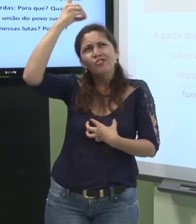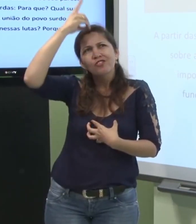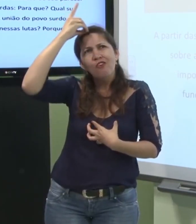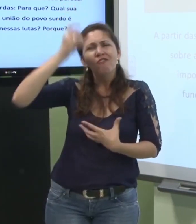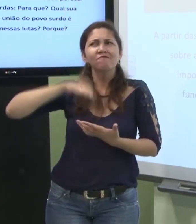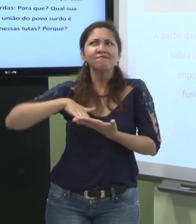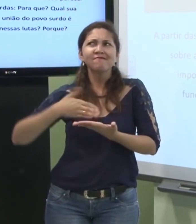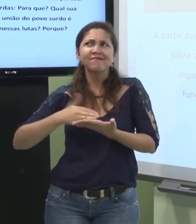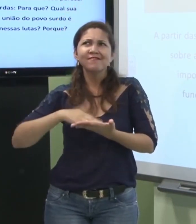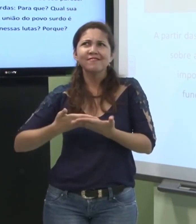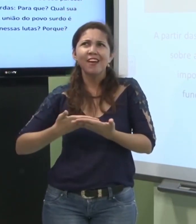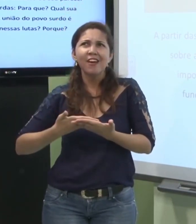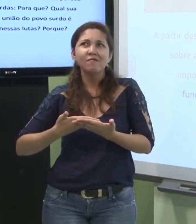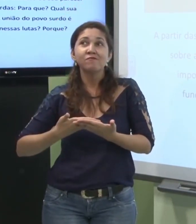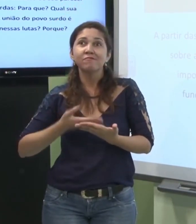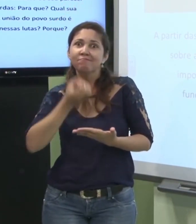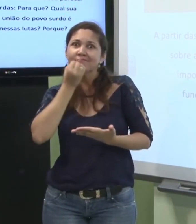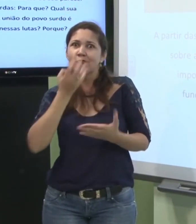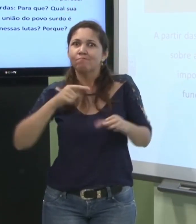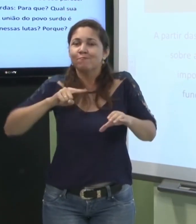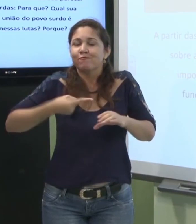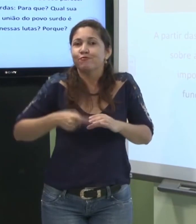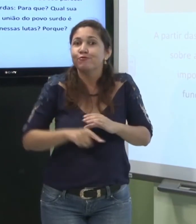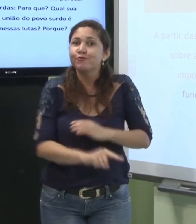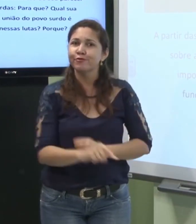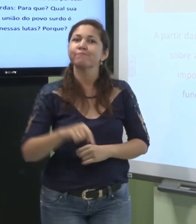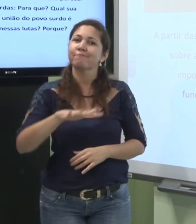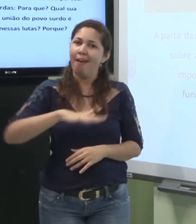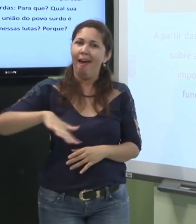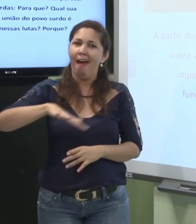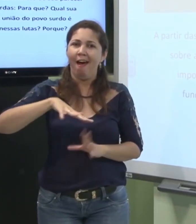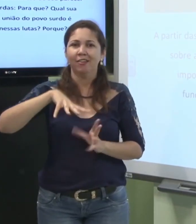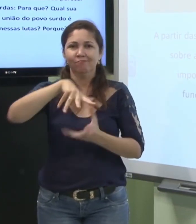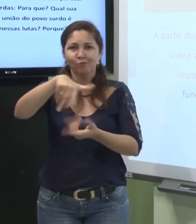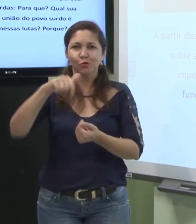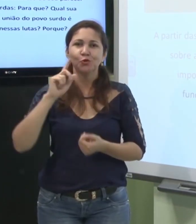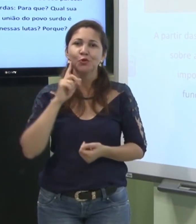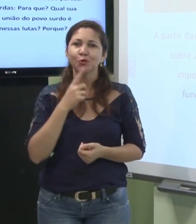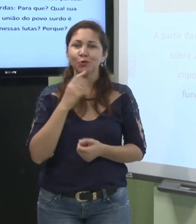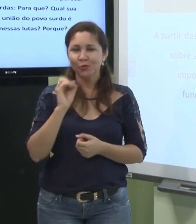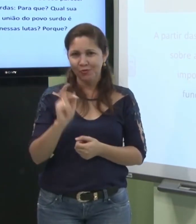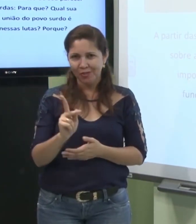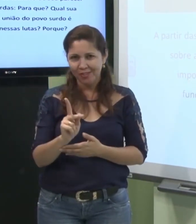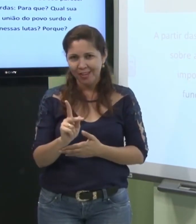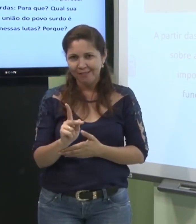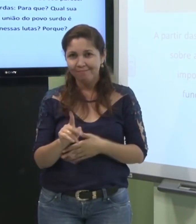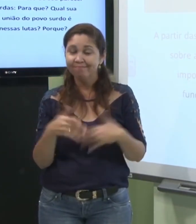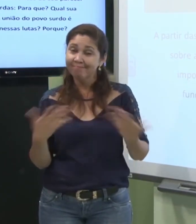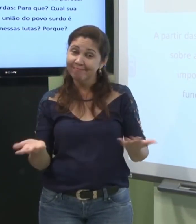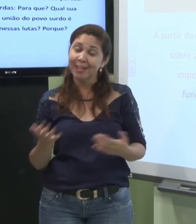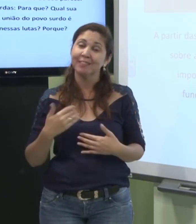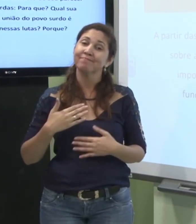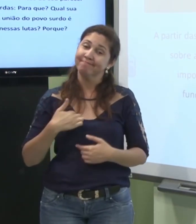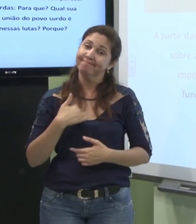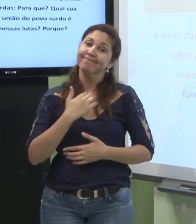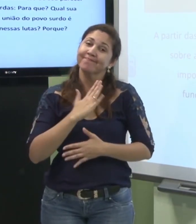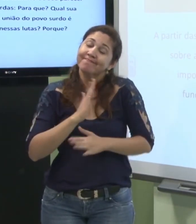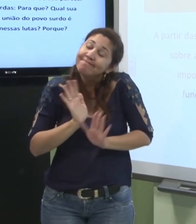dom de interpretar né porque eu conheço profundamente o mundo surdo então